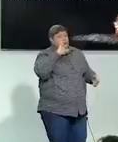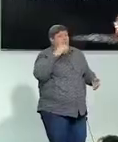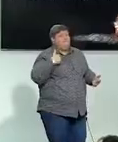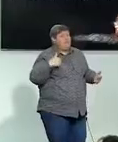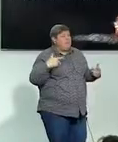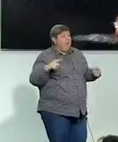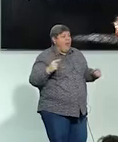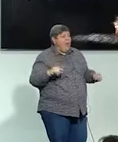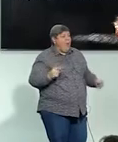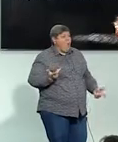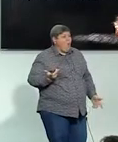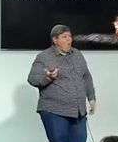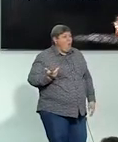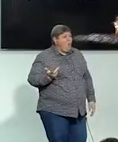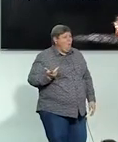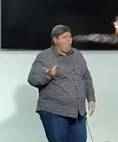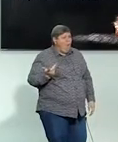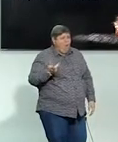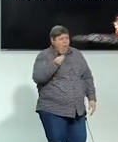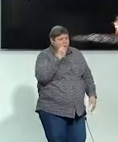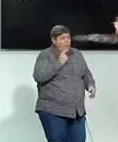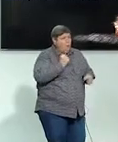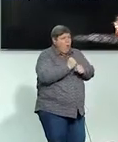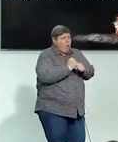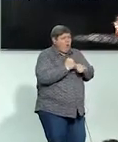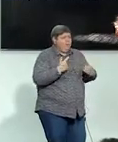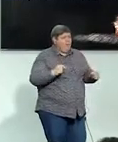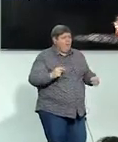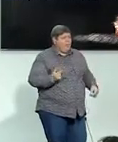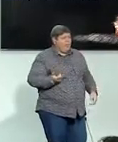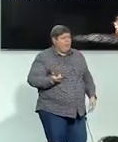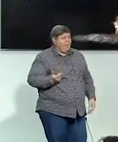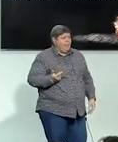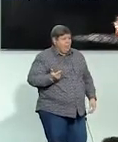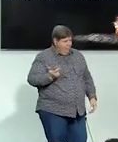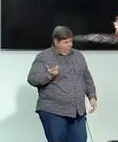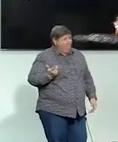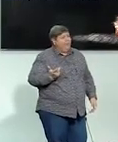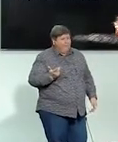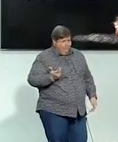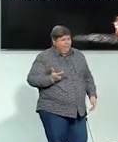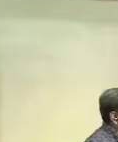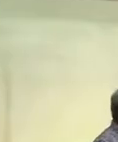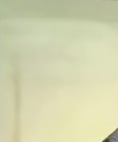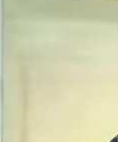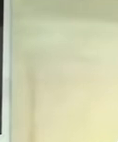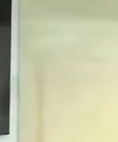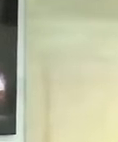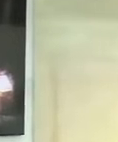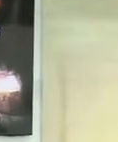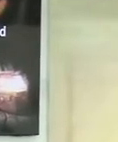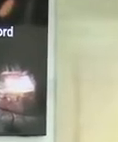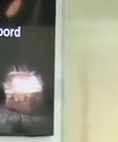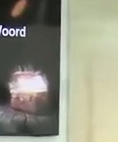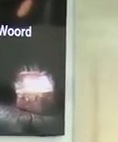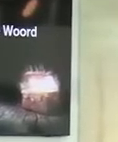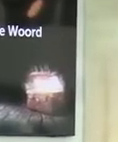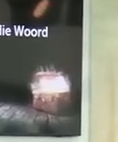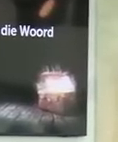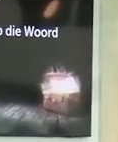werk dit nie, maar, nou, ek en jy, moet half en half die beestse voorbeeld volg, dier om